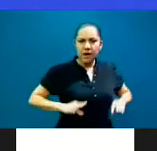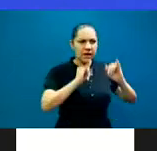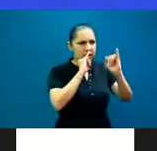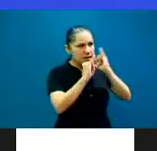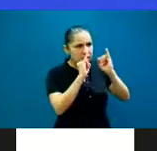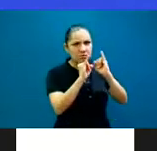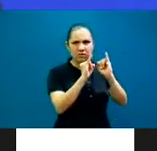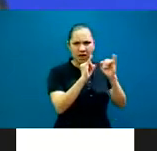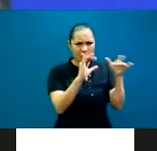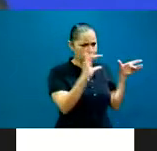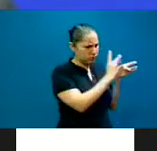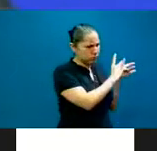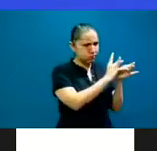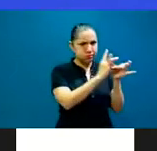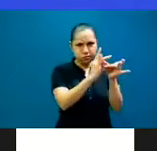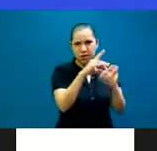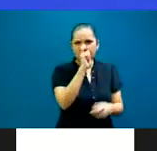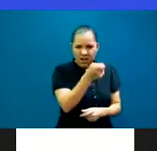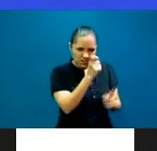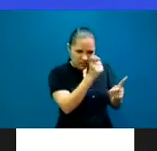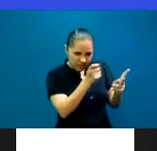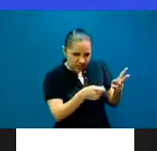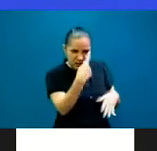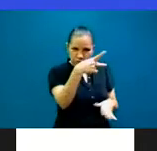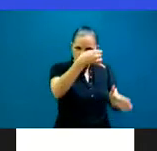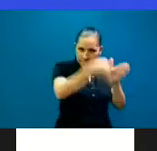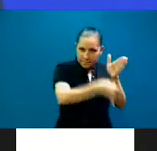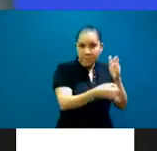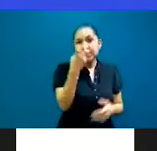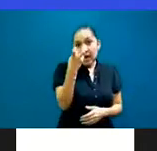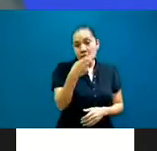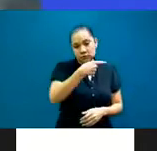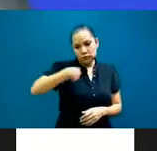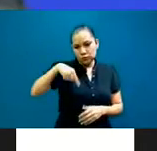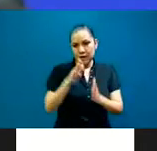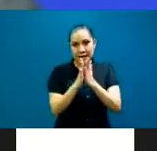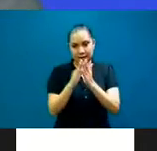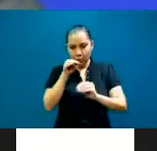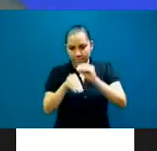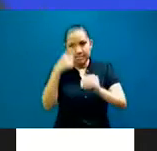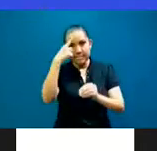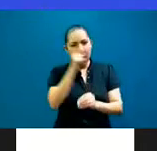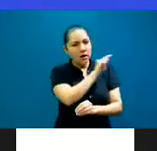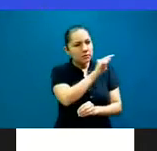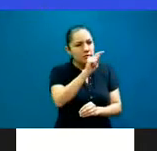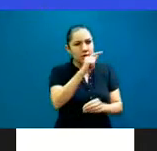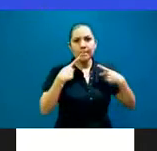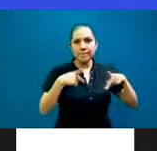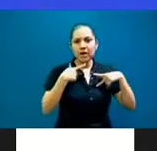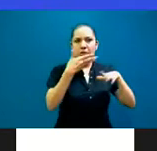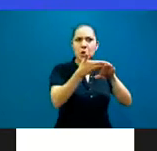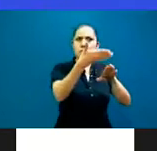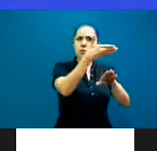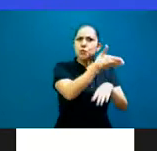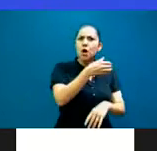un homenaje a todos aquellos intérpretes que han sido parte del Colegio Mexicano de Intérpretes de Conferencias y que ya se nos adelantaron. Entonces, cada quien,